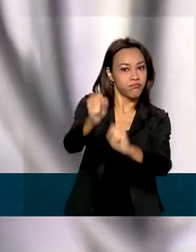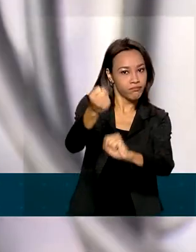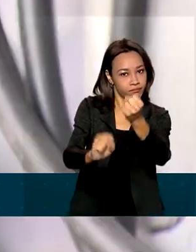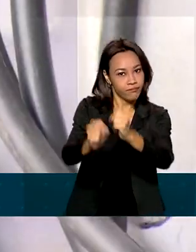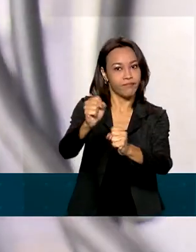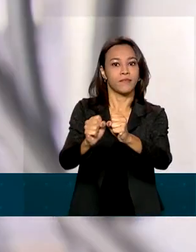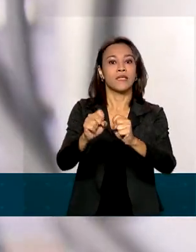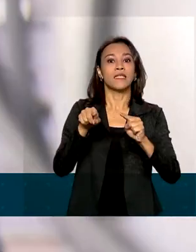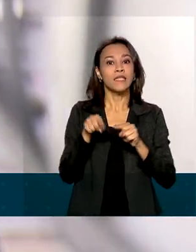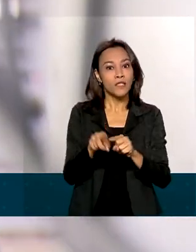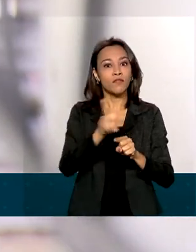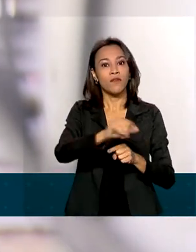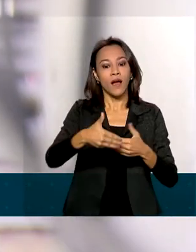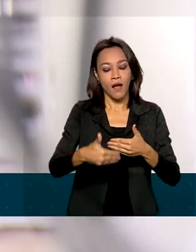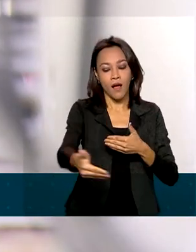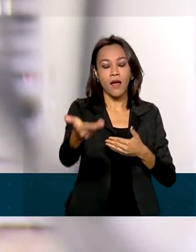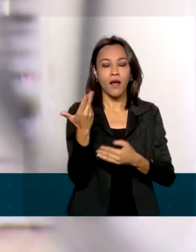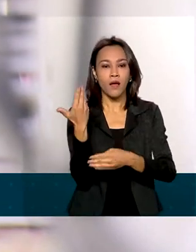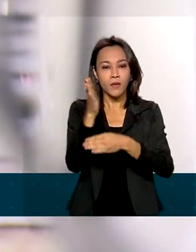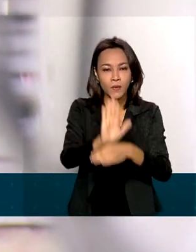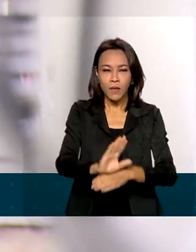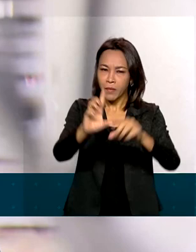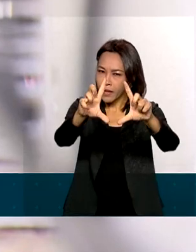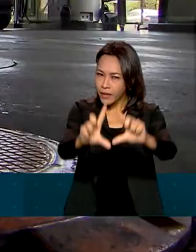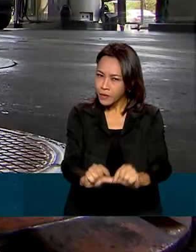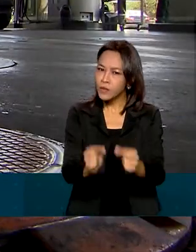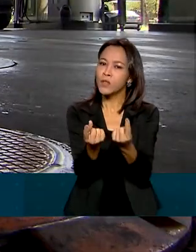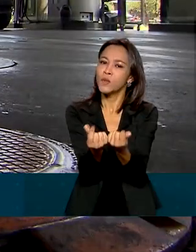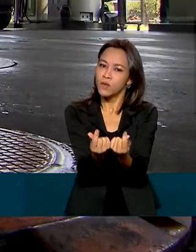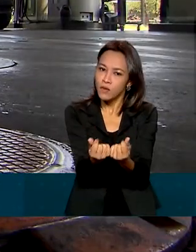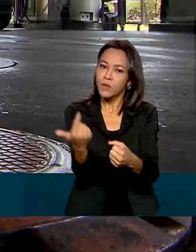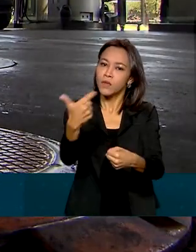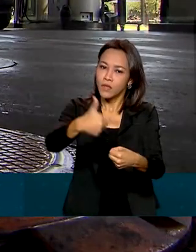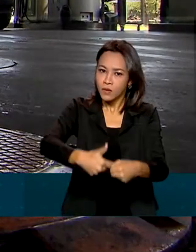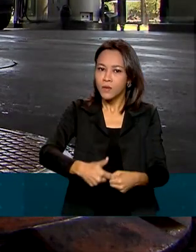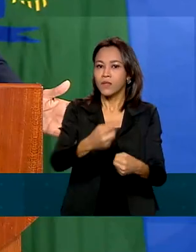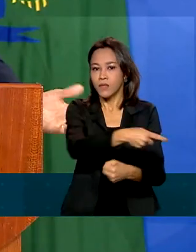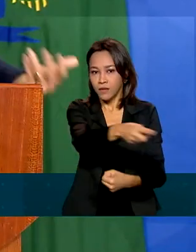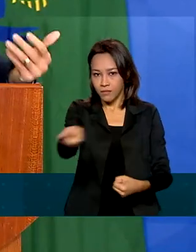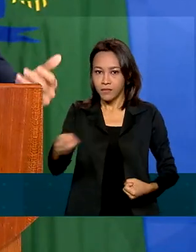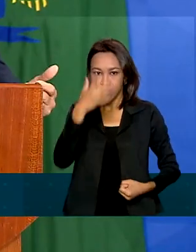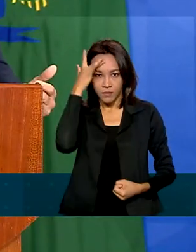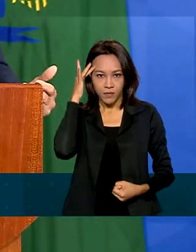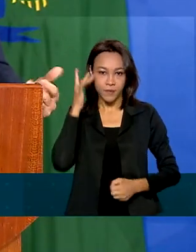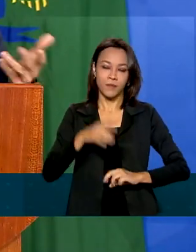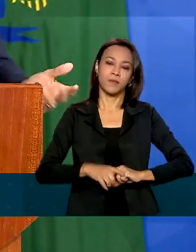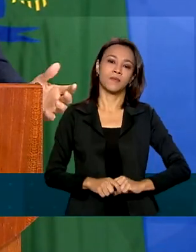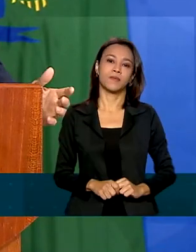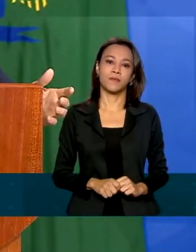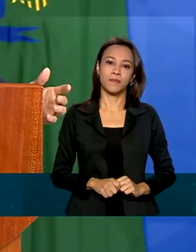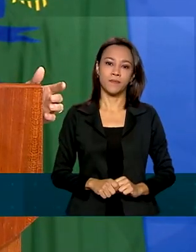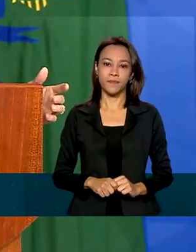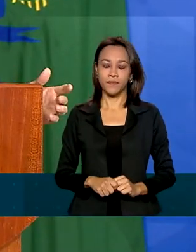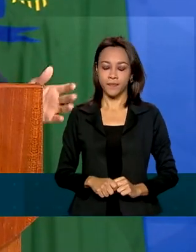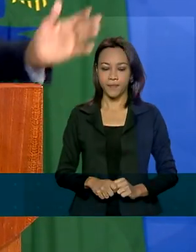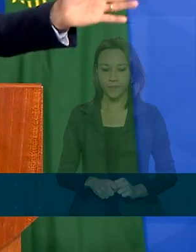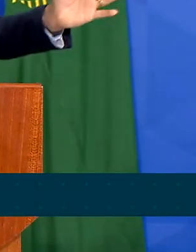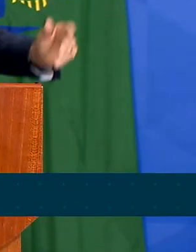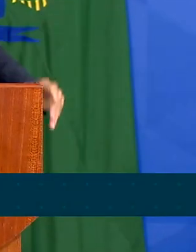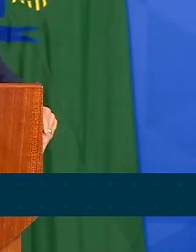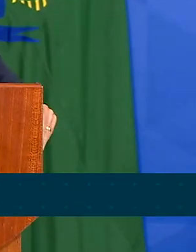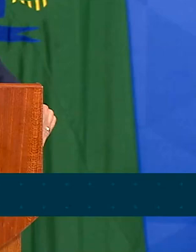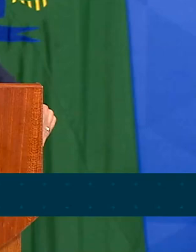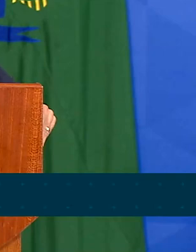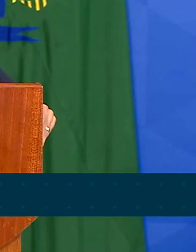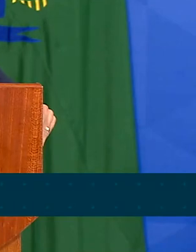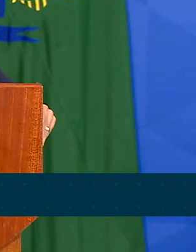deve contribuir para a redução do preço final aos consumidores. O interesse é da população, então